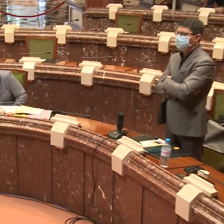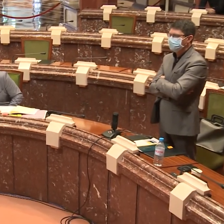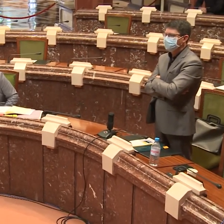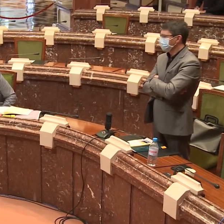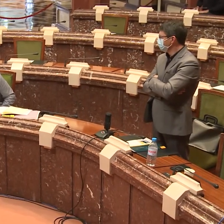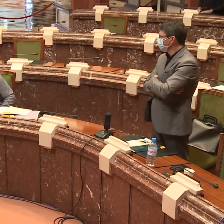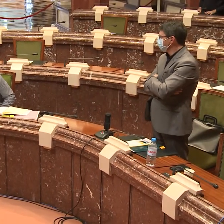Gracias,